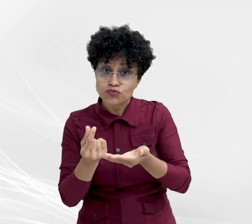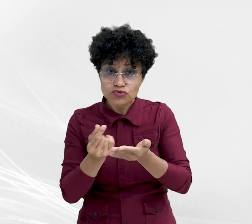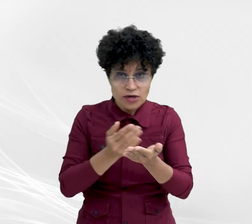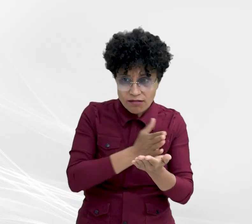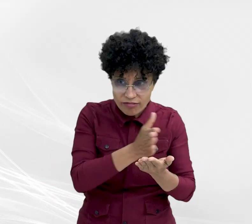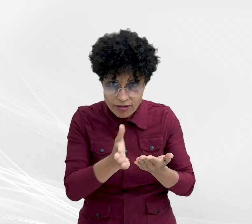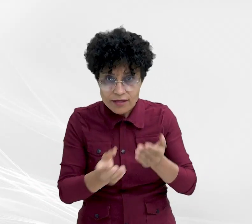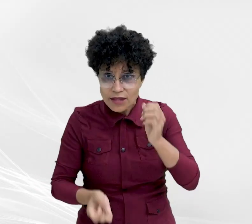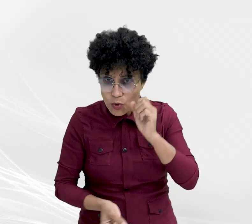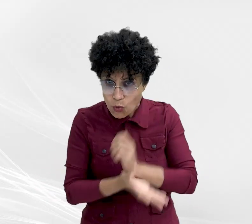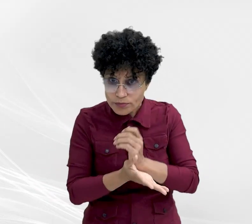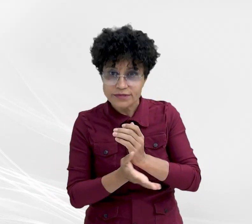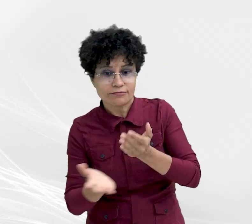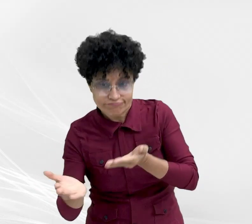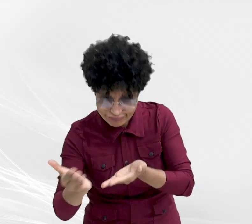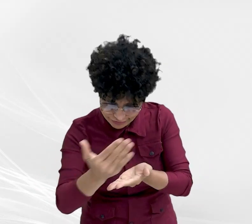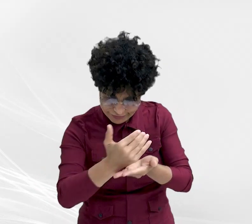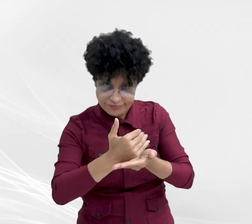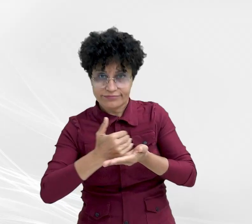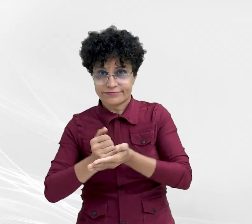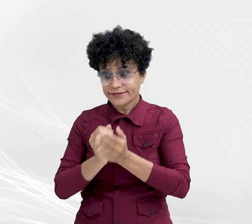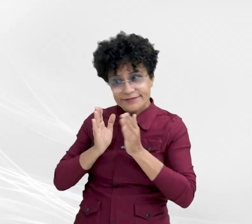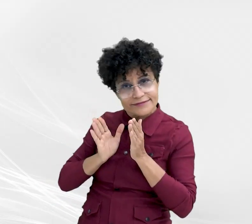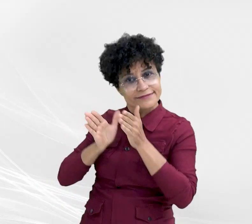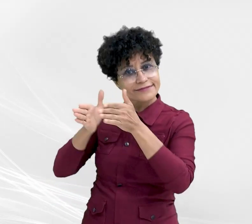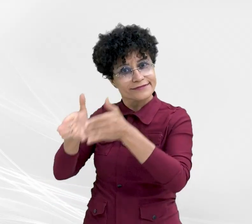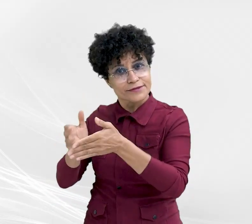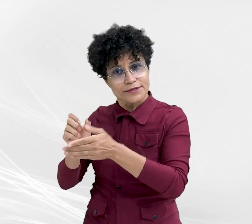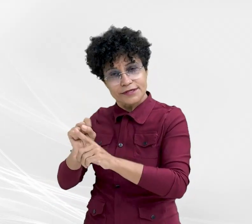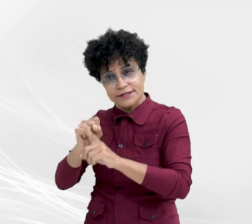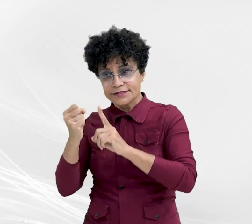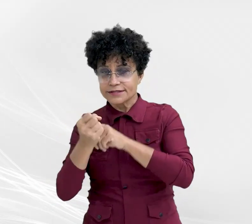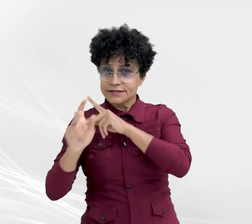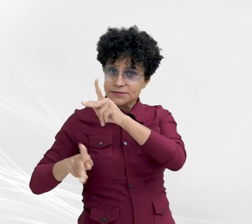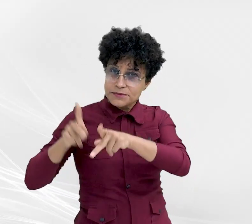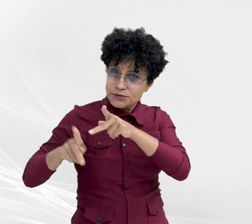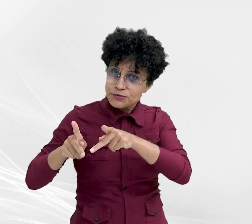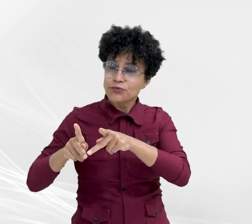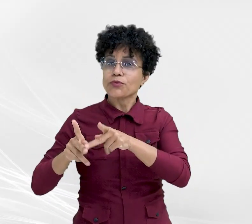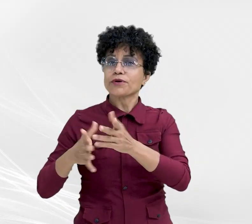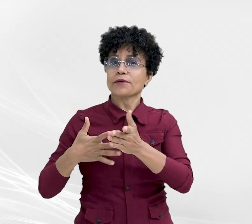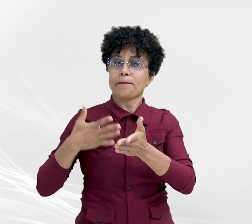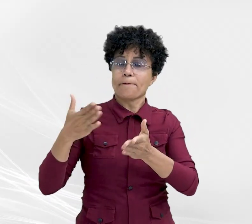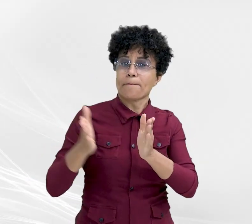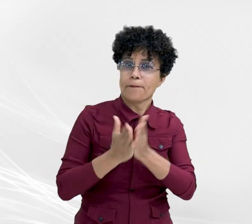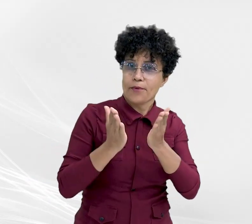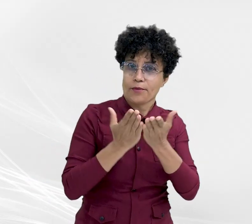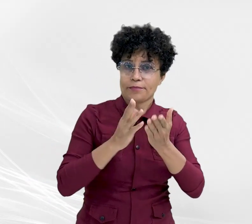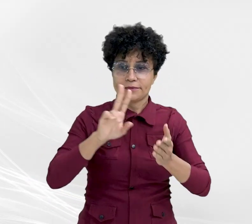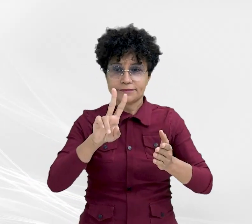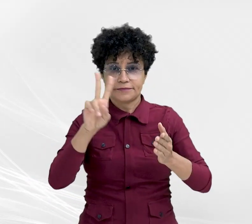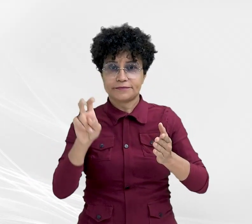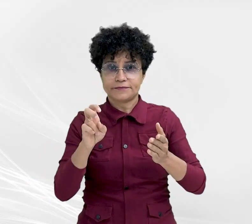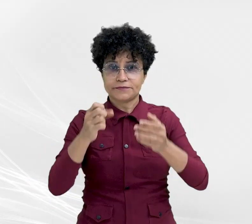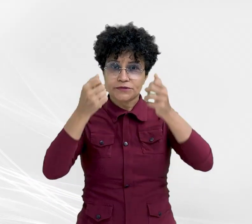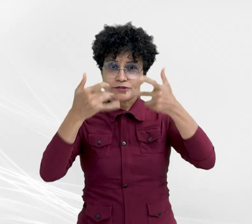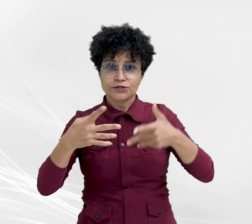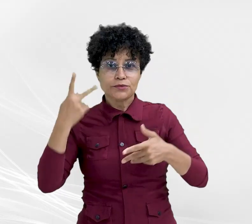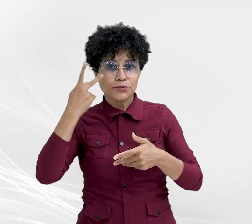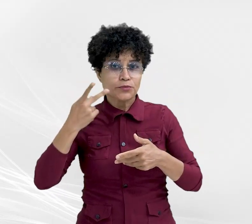corrupção, para ser empregado diretamente em favor da população que mais precisa. Fecha aspas. Acrescentou o promotor de justiça